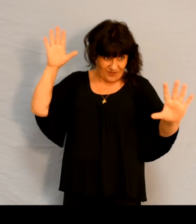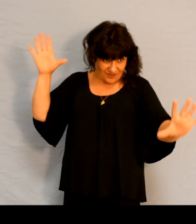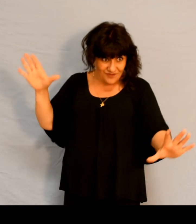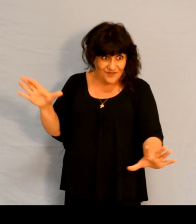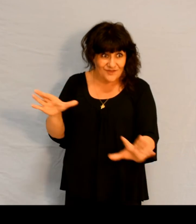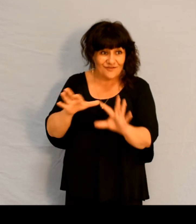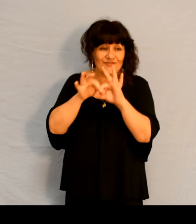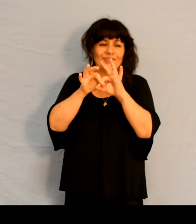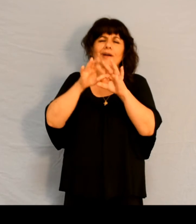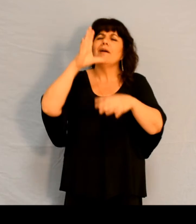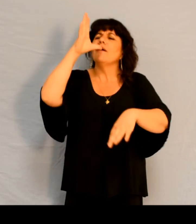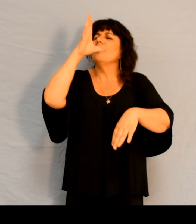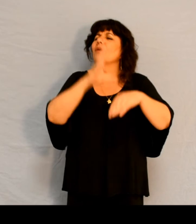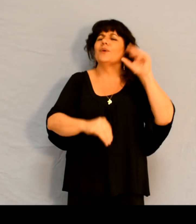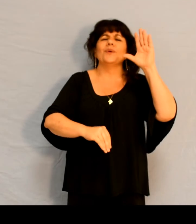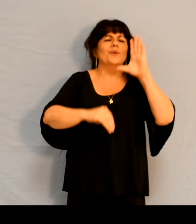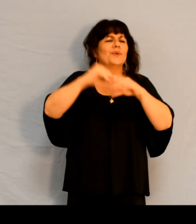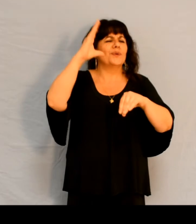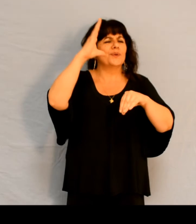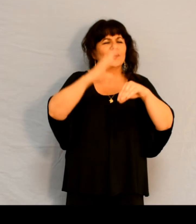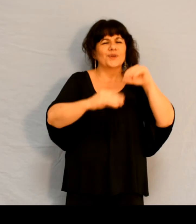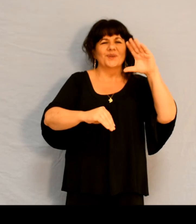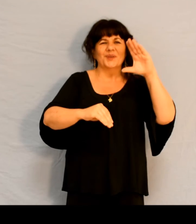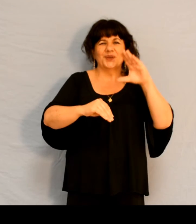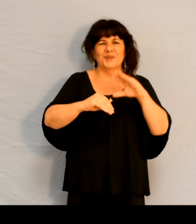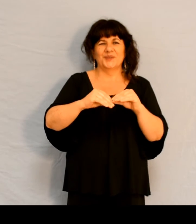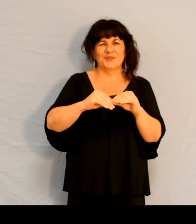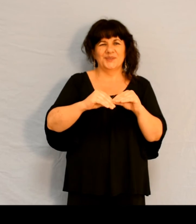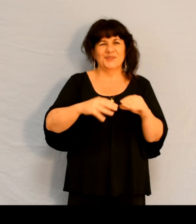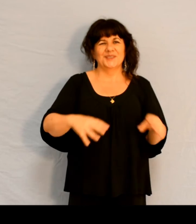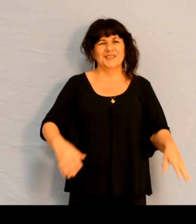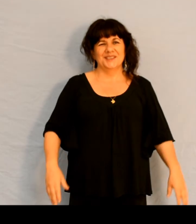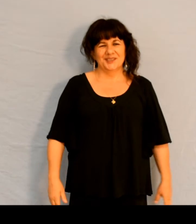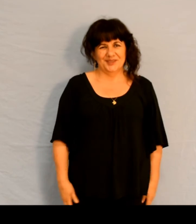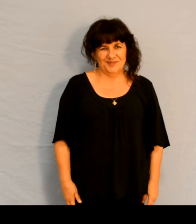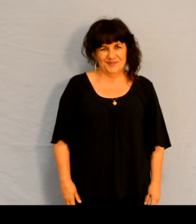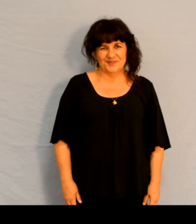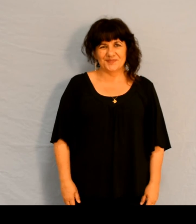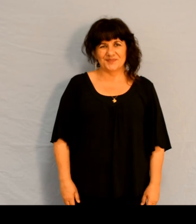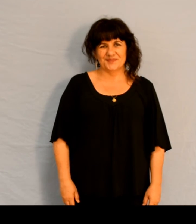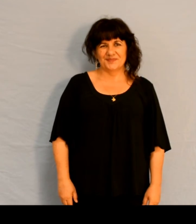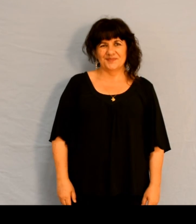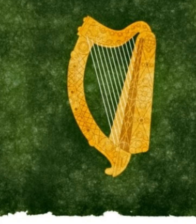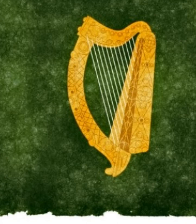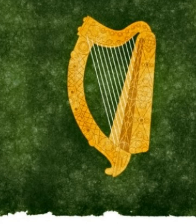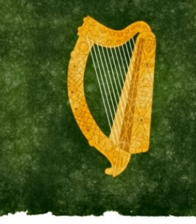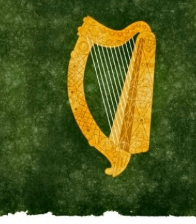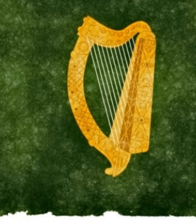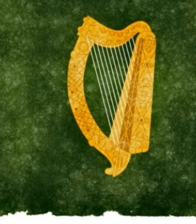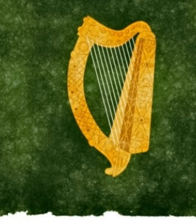Seigneur est le Dieu Heureux le peuple dont